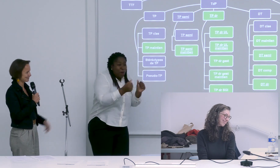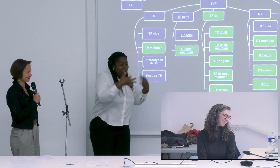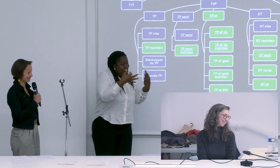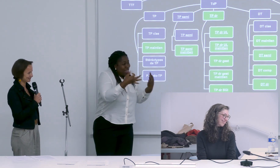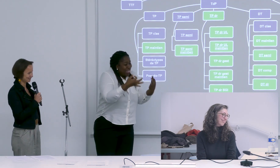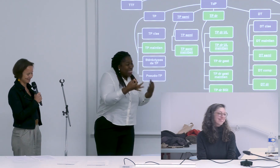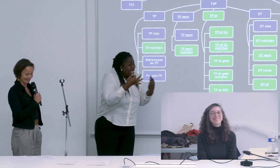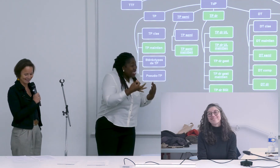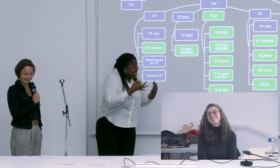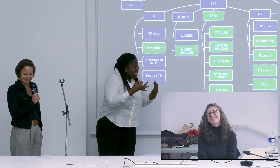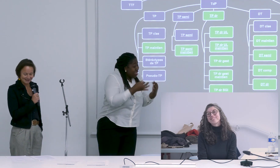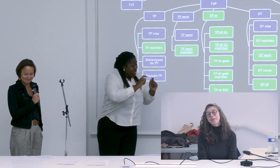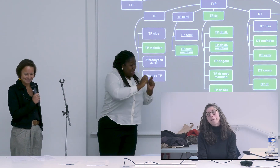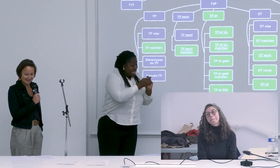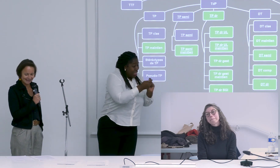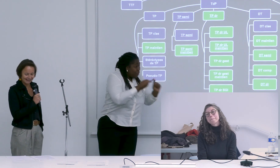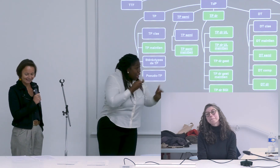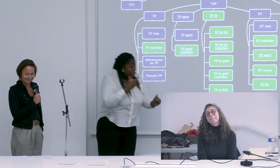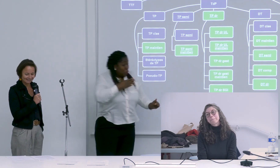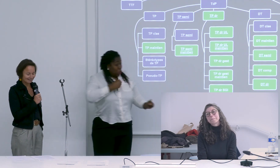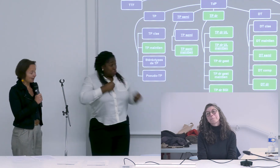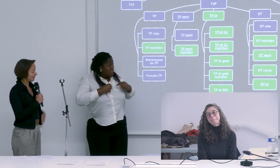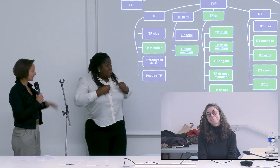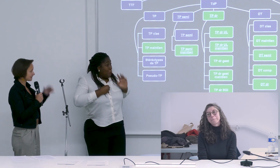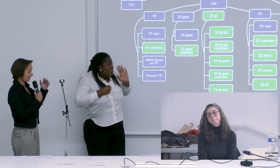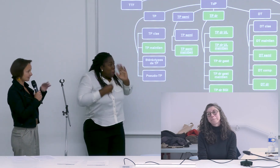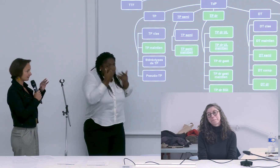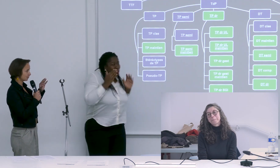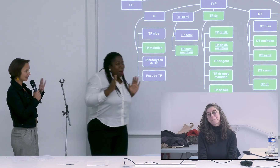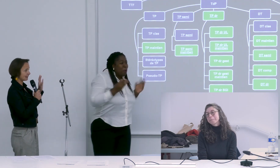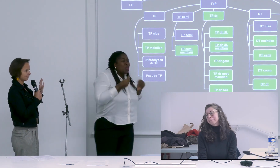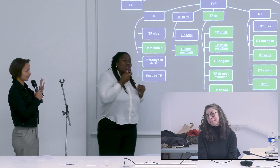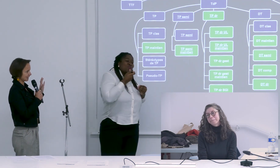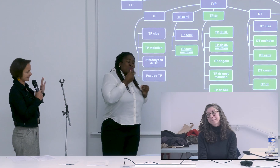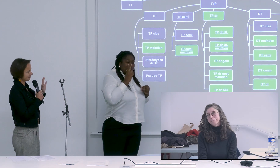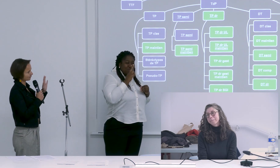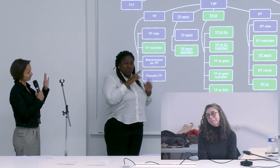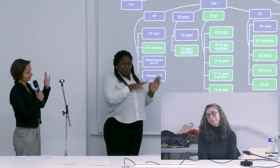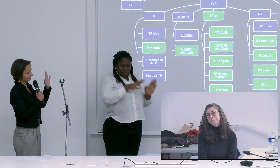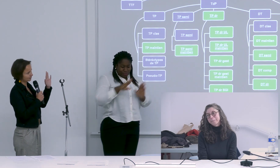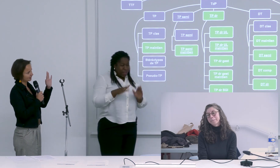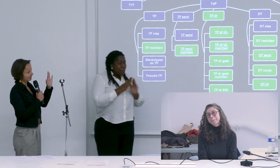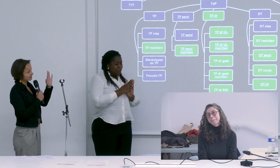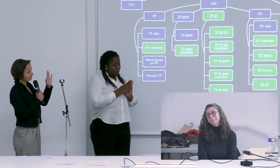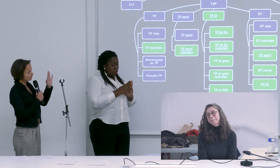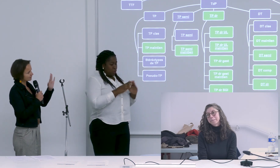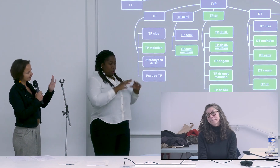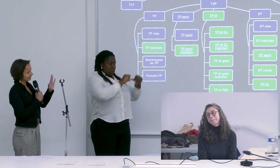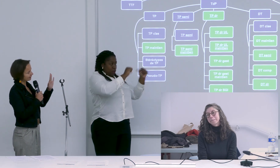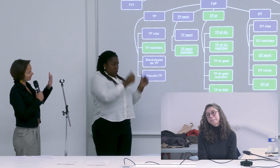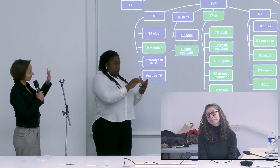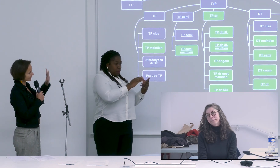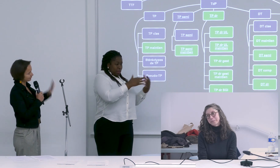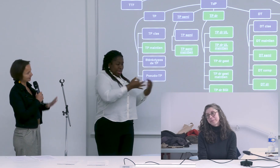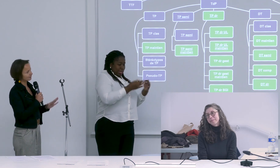est empruntée au français mais après ça au delà de la forme classique ce que tu proposes c'est toute une